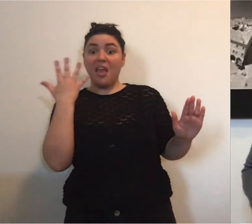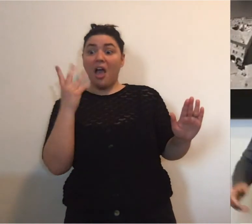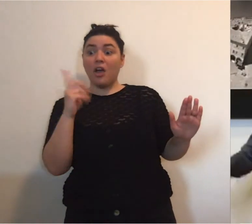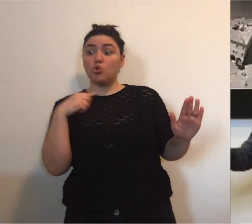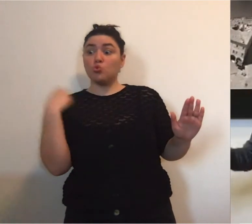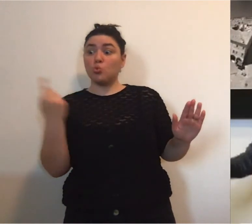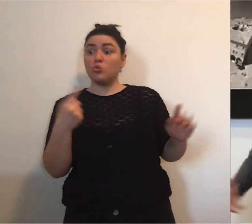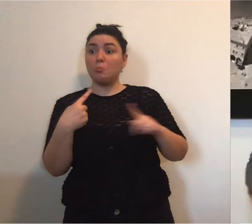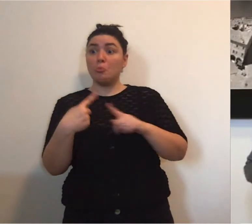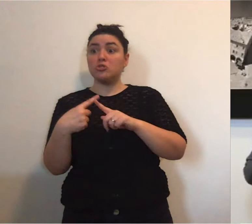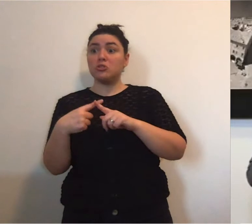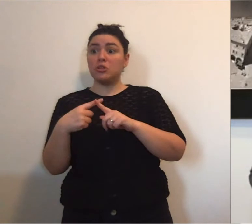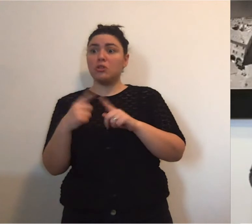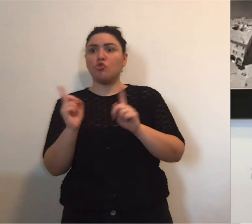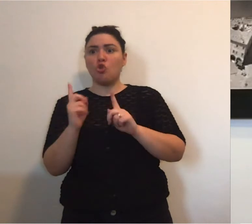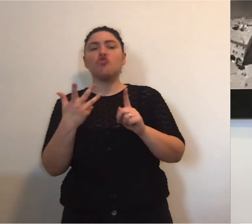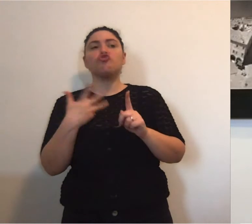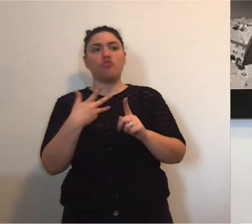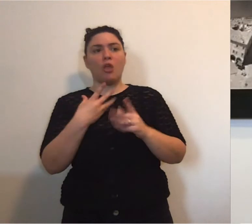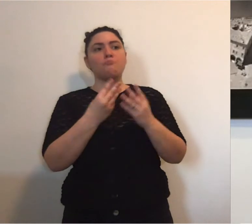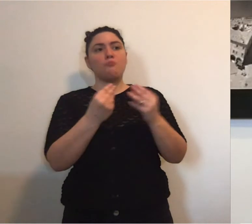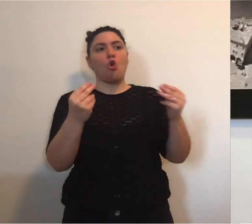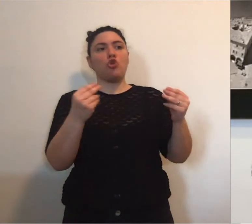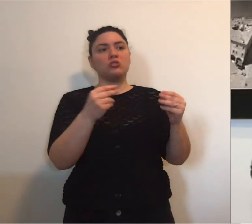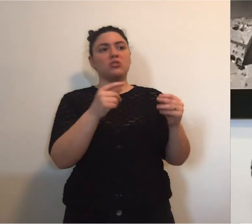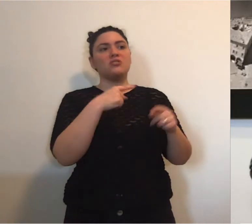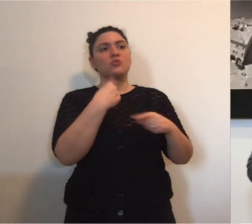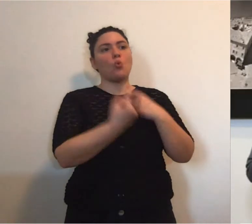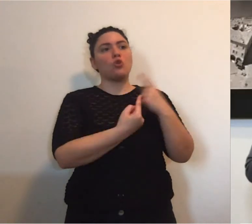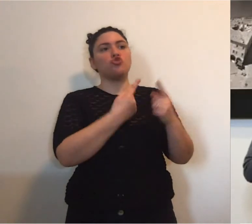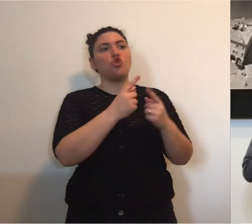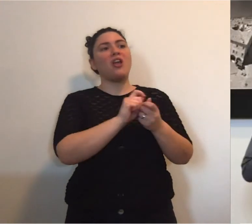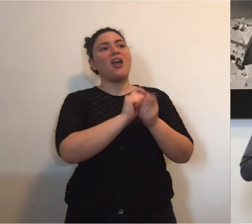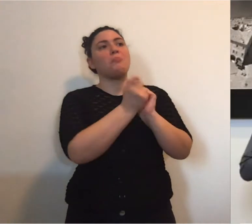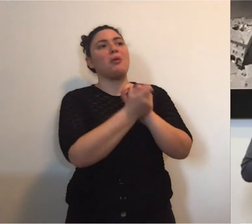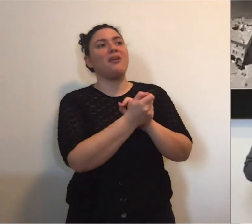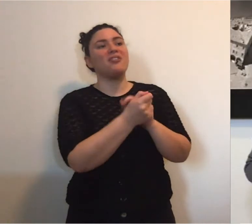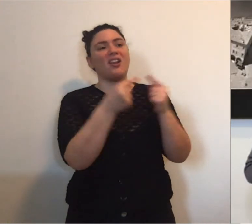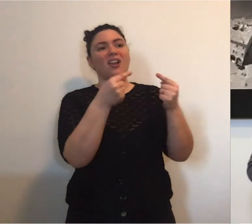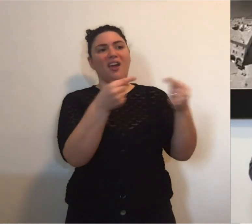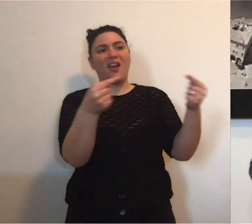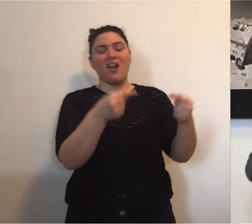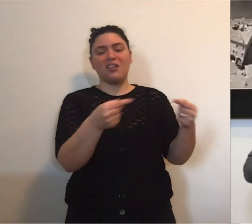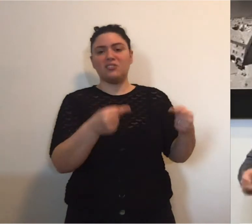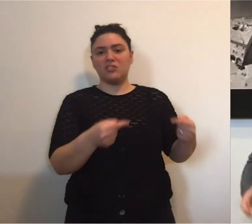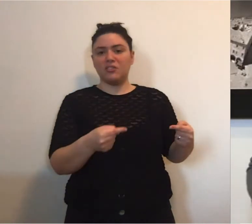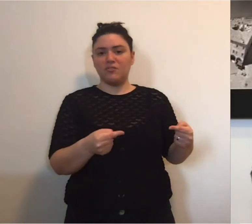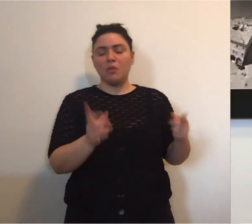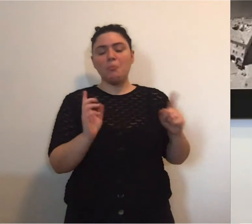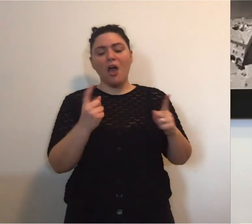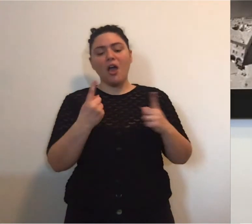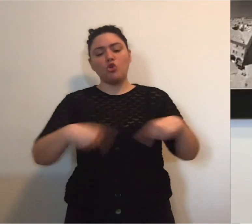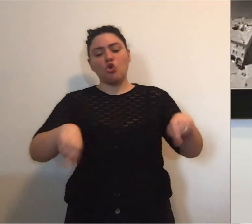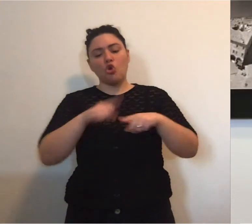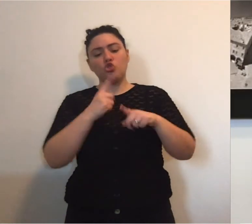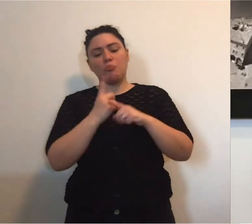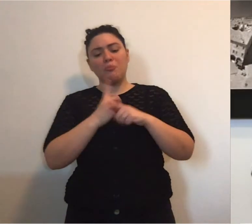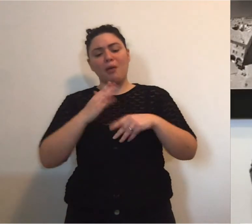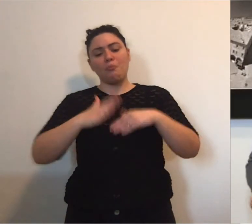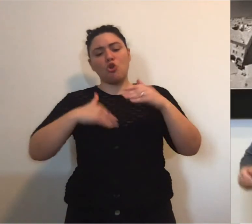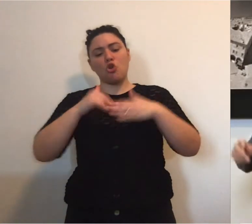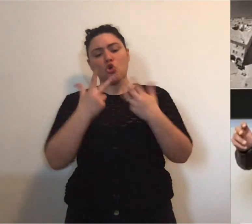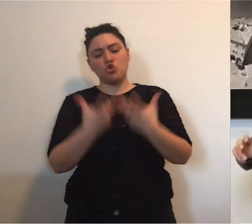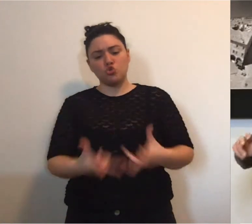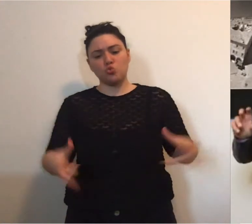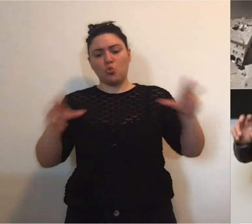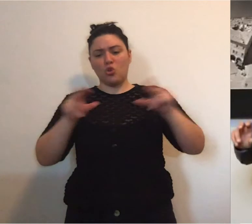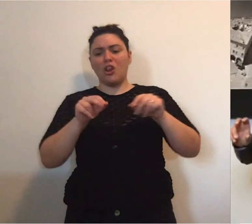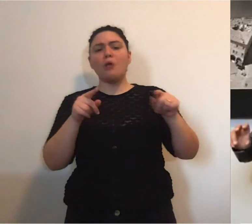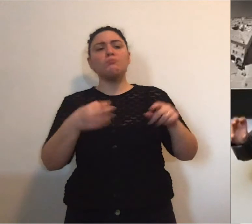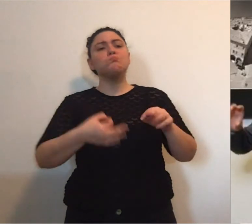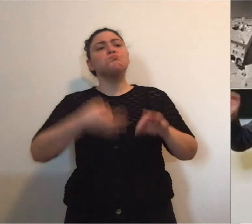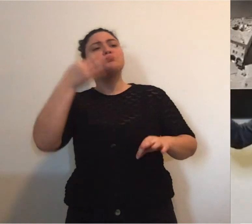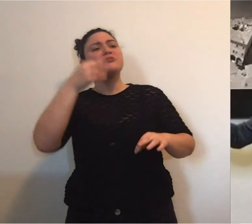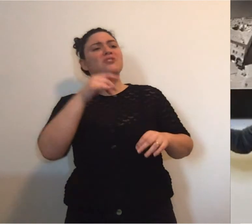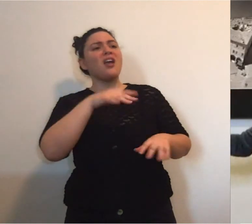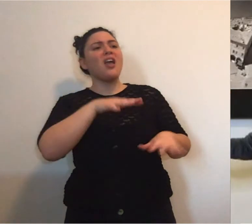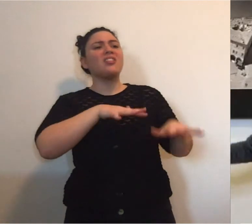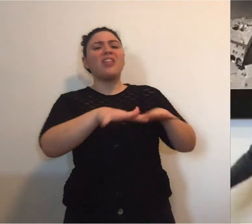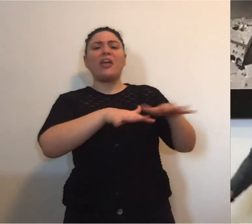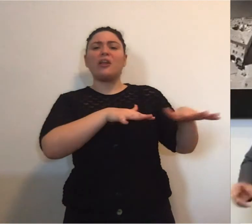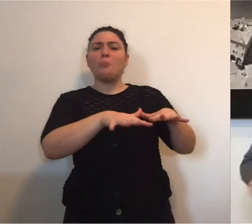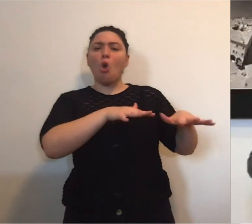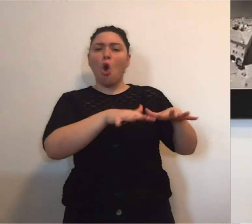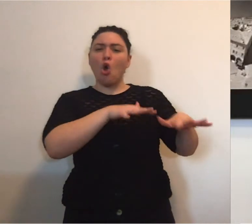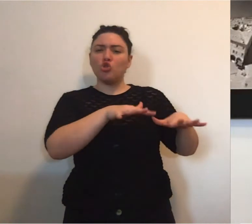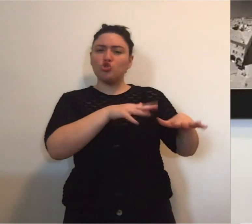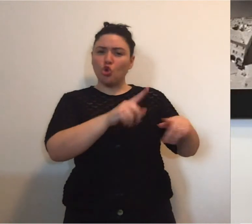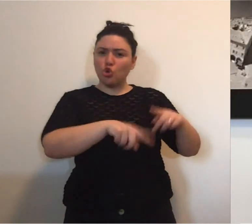ci stanno cambiando, bene, non sono ovviamente tutti positivi, ce ne sono tantissimi anche negativi però significa che